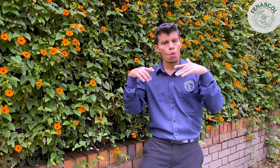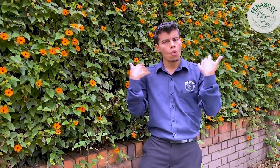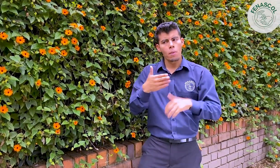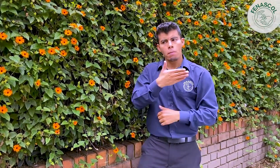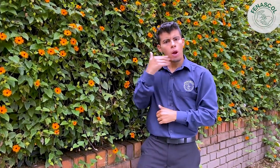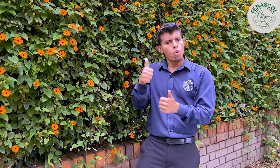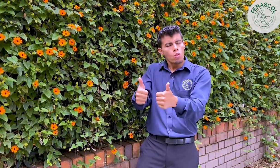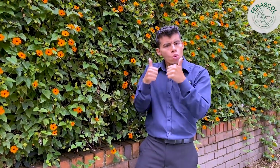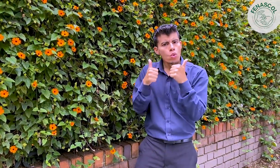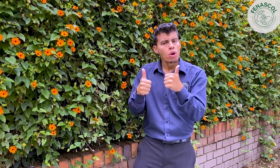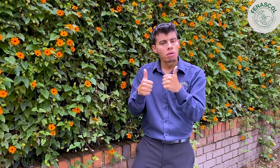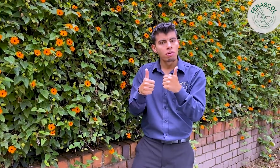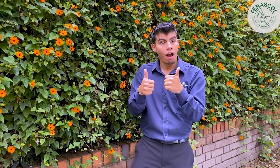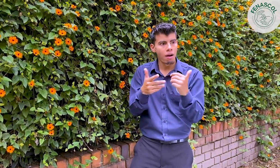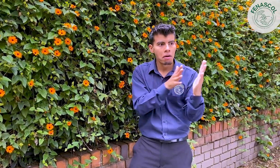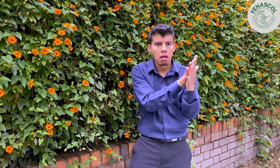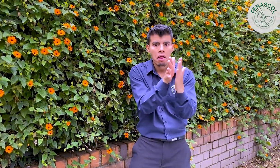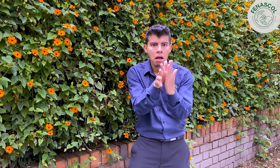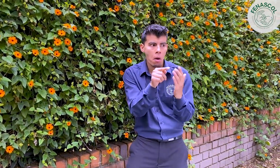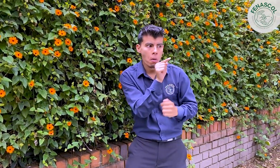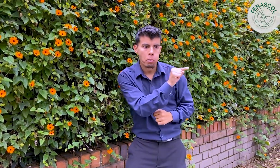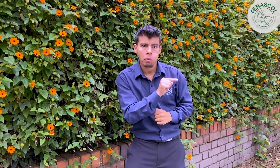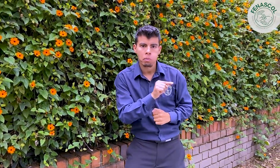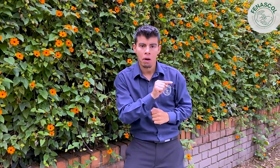Relevo es mejor en muchos aspectos. ¡Miremos!